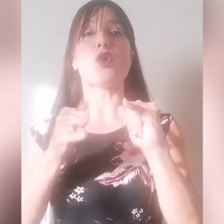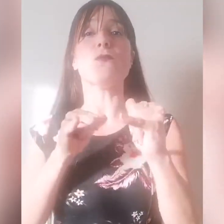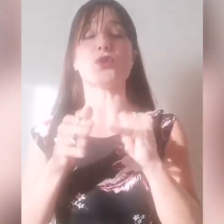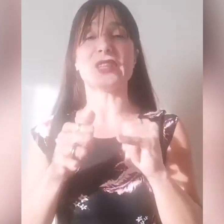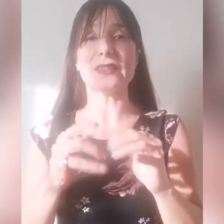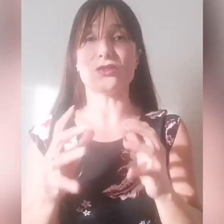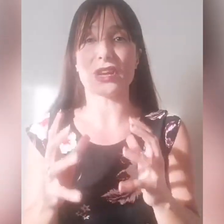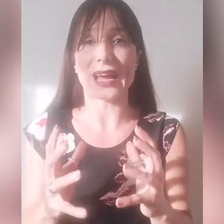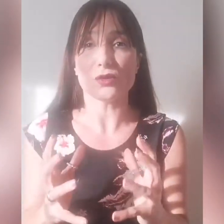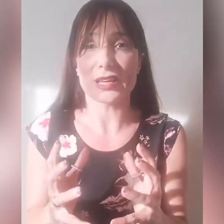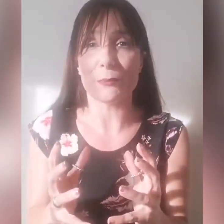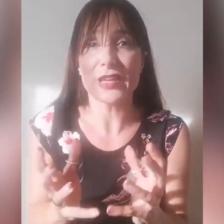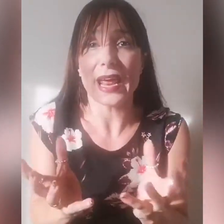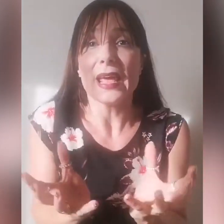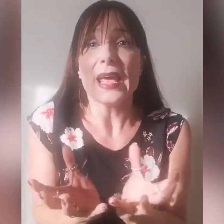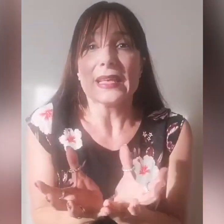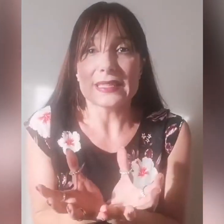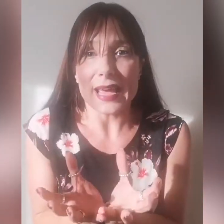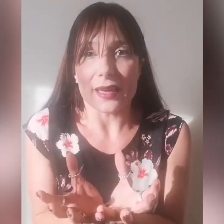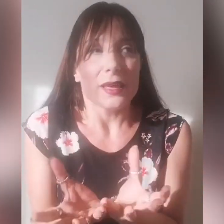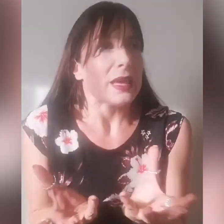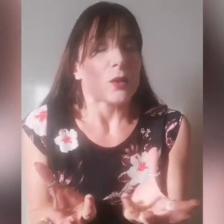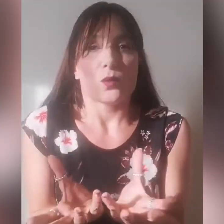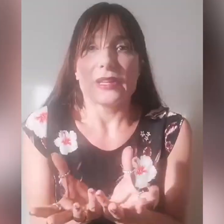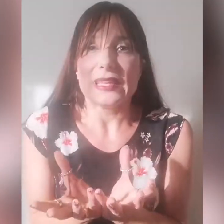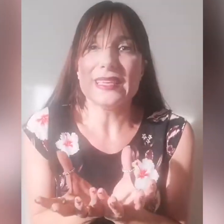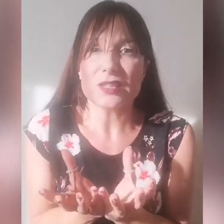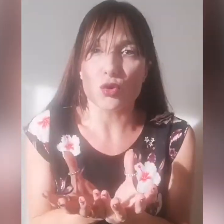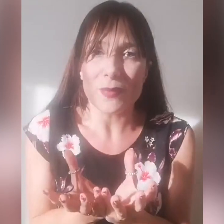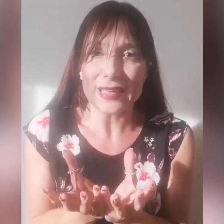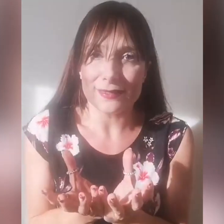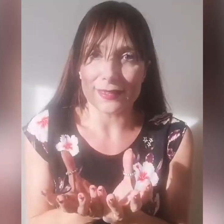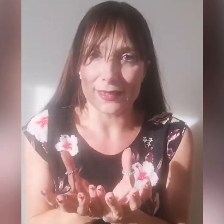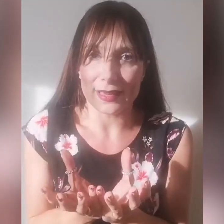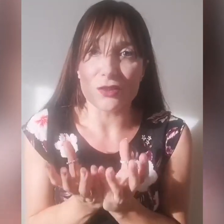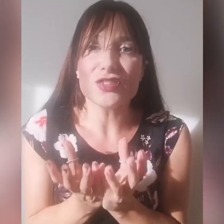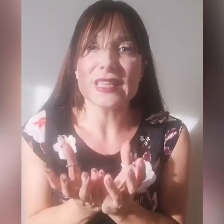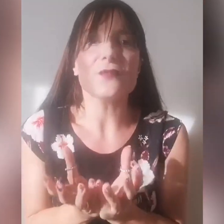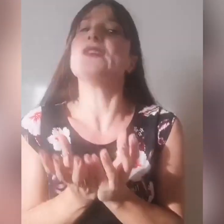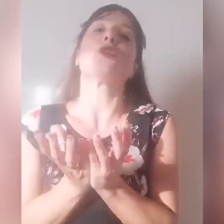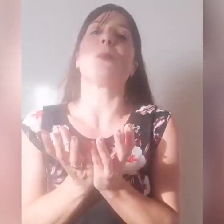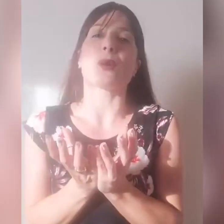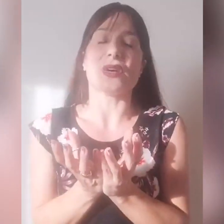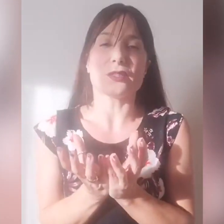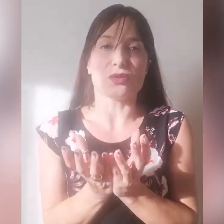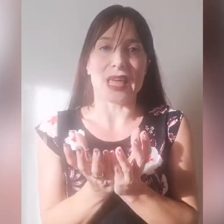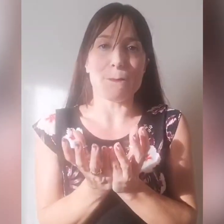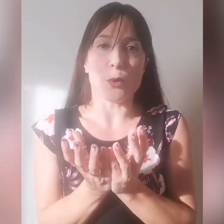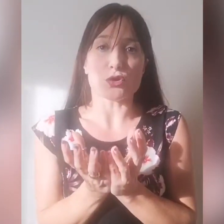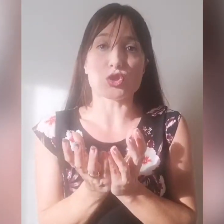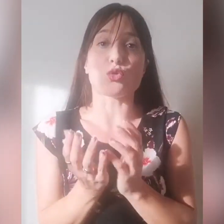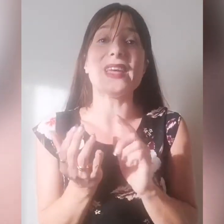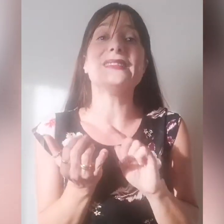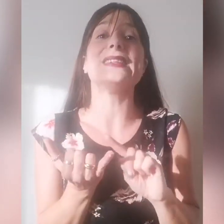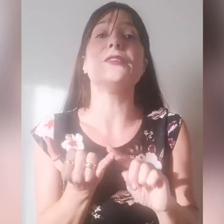confrontati cercando di capire se gli strumenti che ci servivano per questo tempo, strumenti di